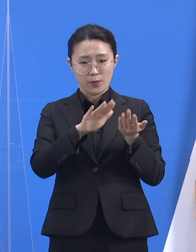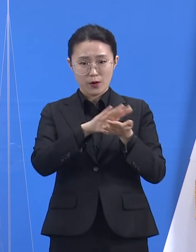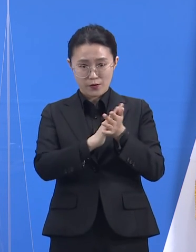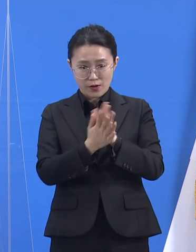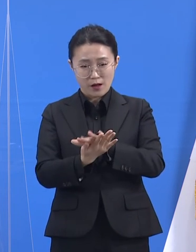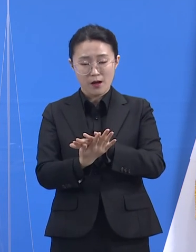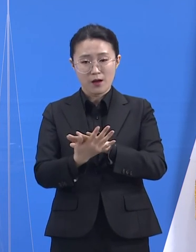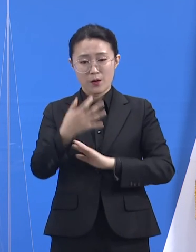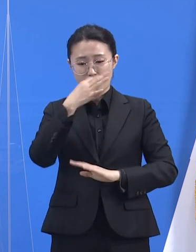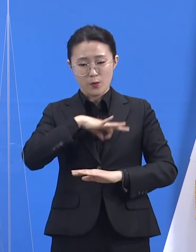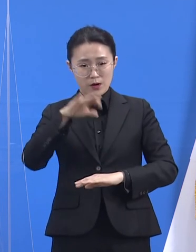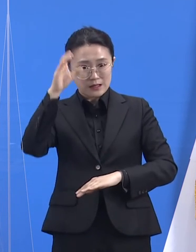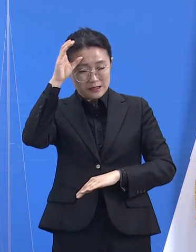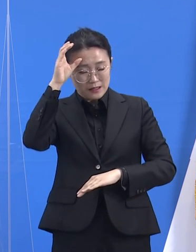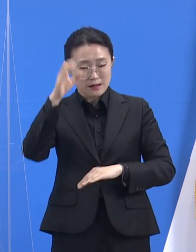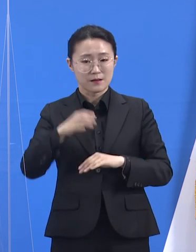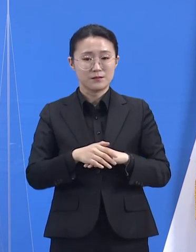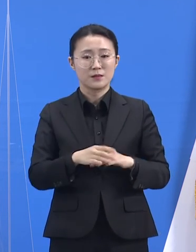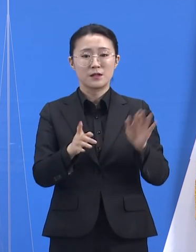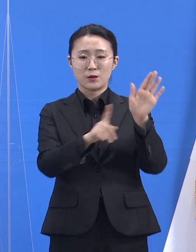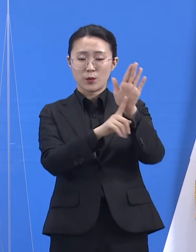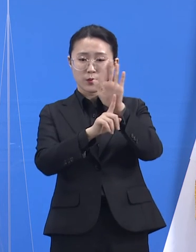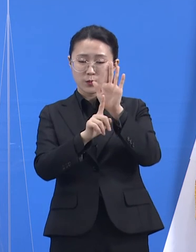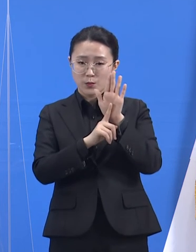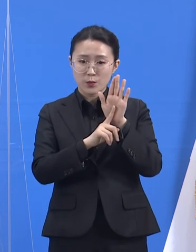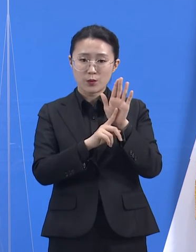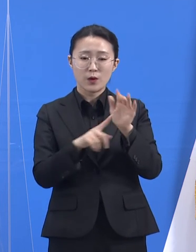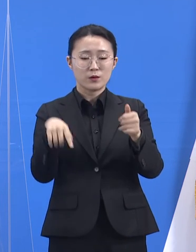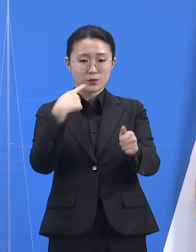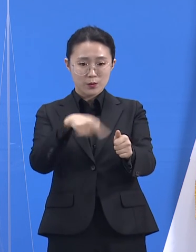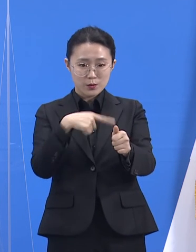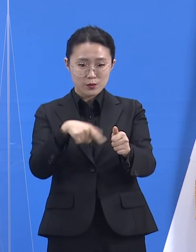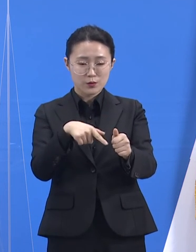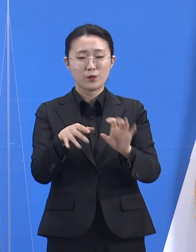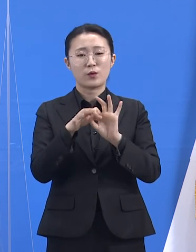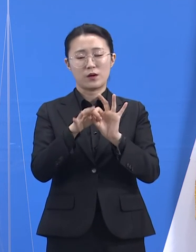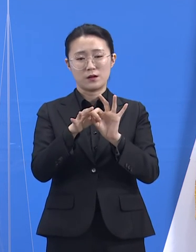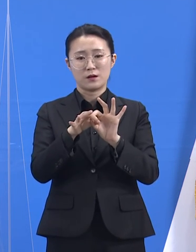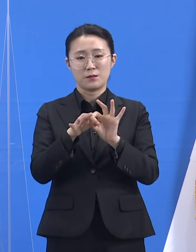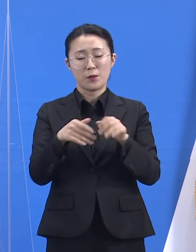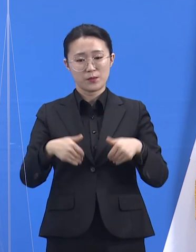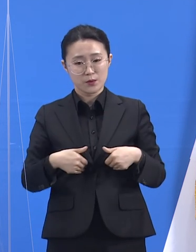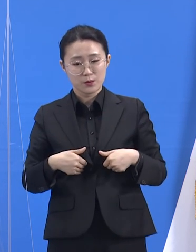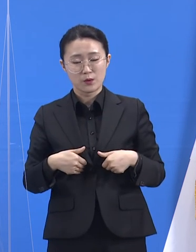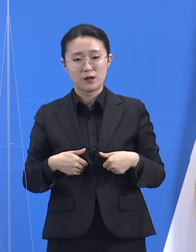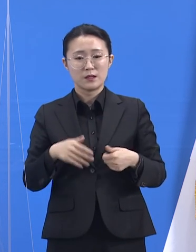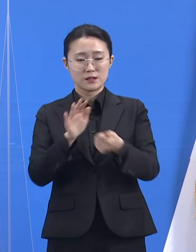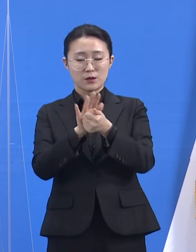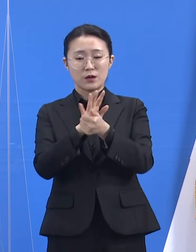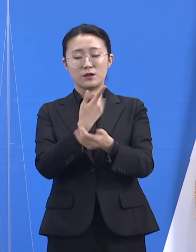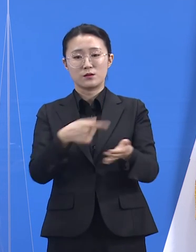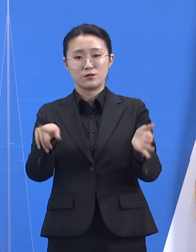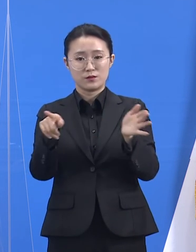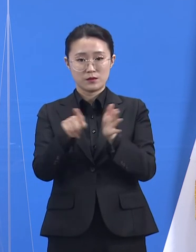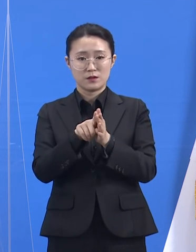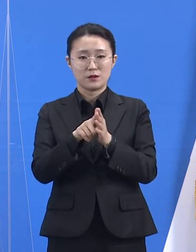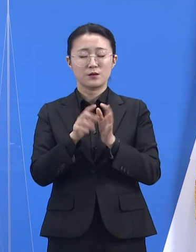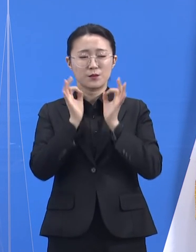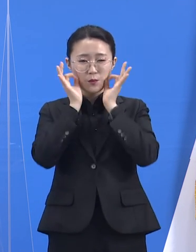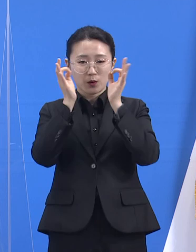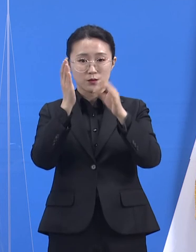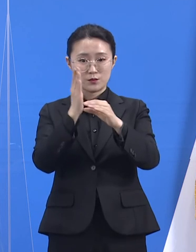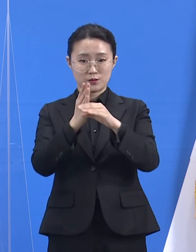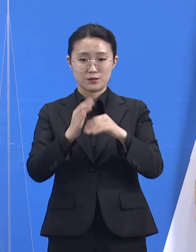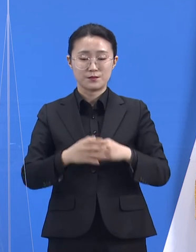교육, 관리 애플리케이션 등 필요한 서비스를 제공하기 위해 최선을 다하고 있습니다. 행정명령의 특성상